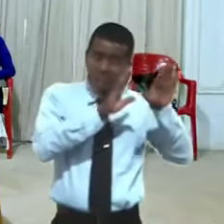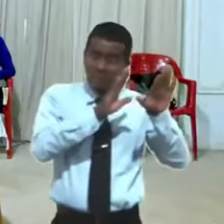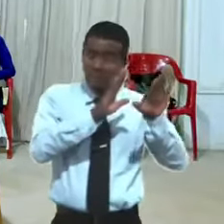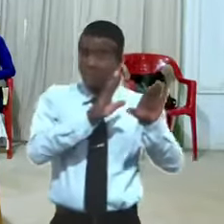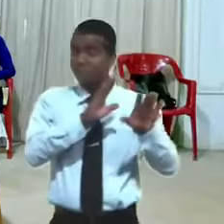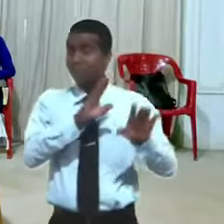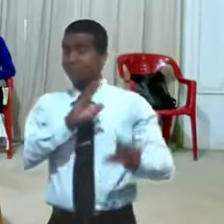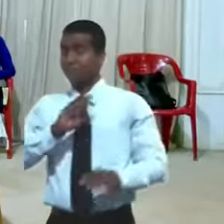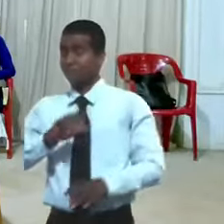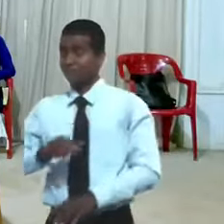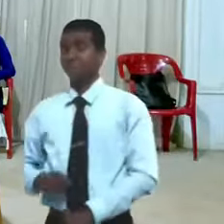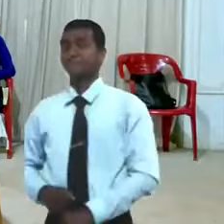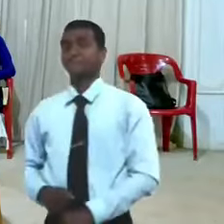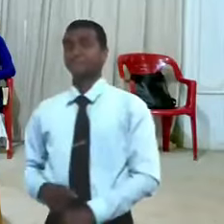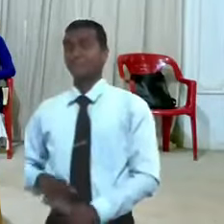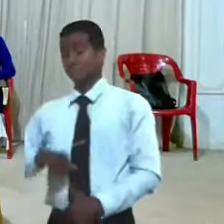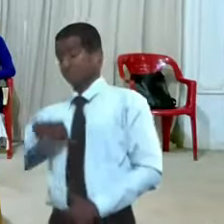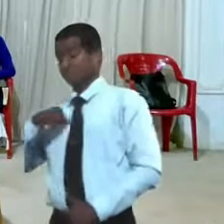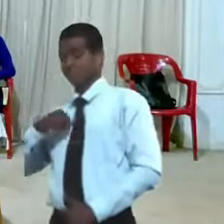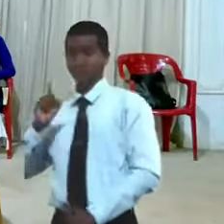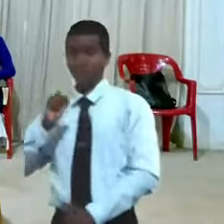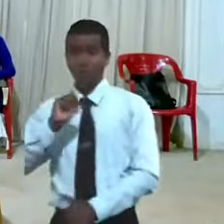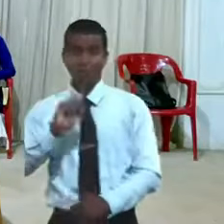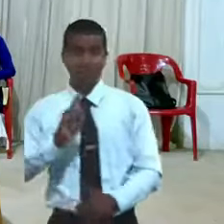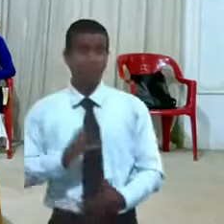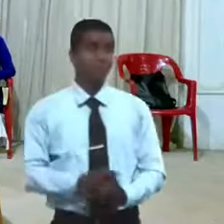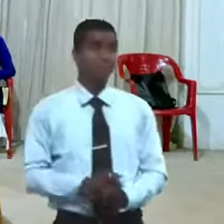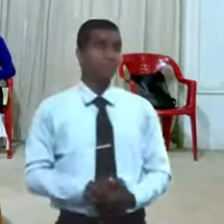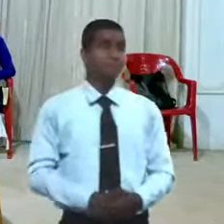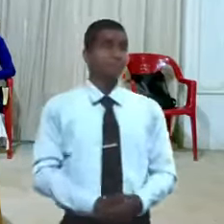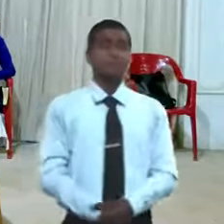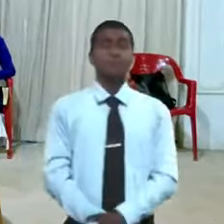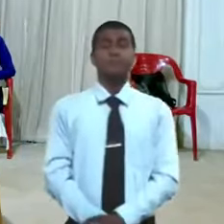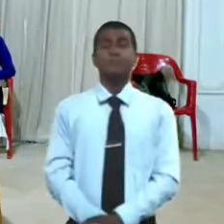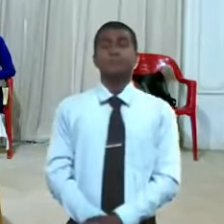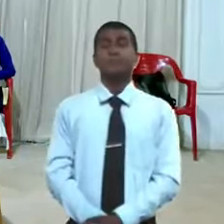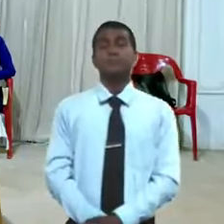pero no lo haga solo exteriormente